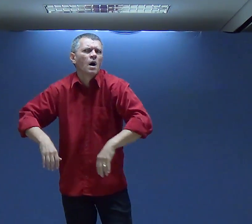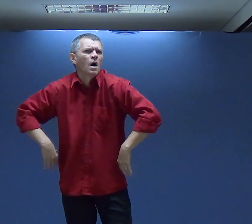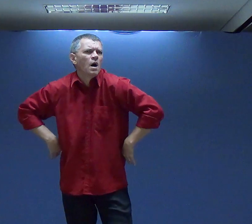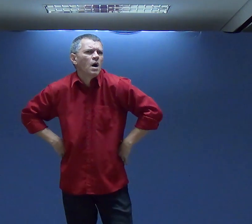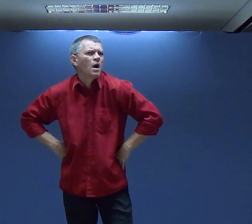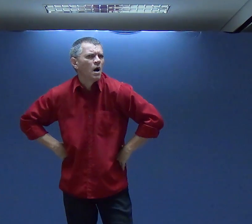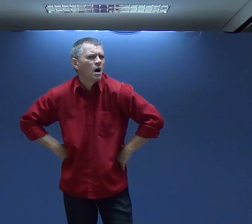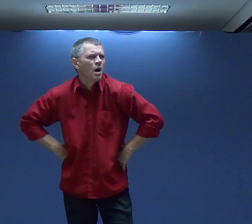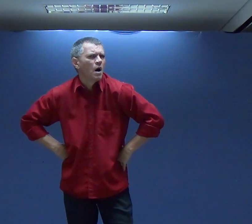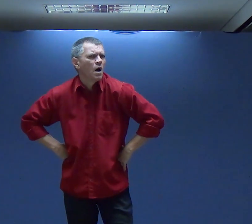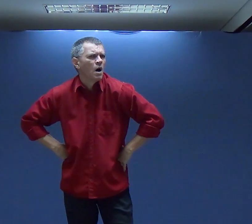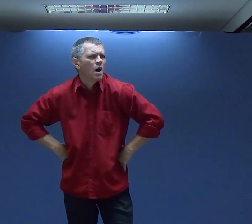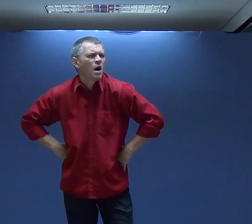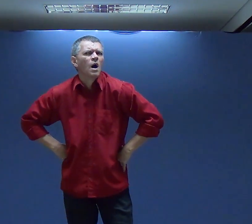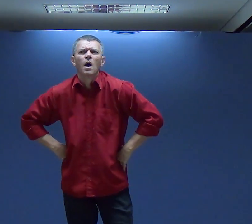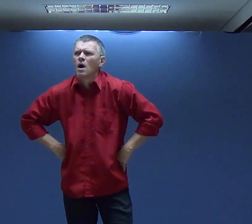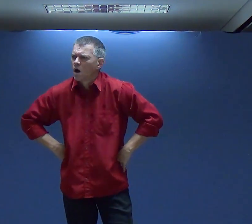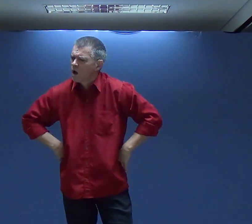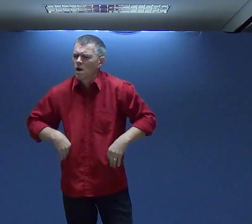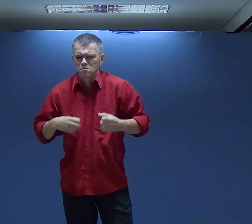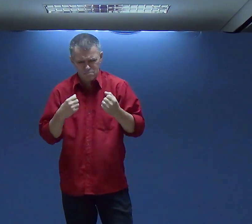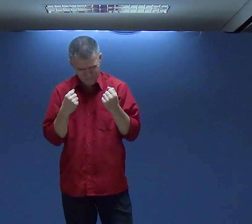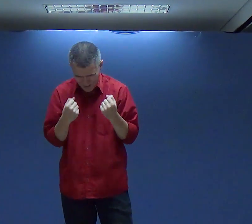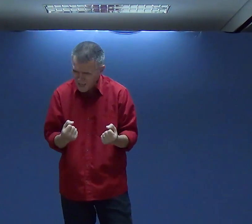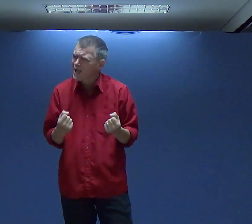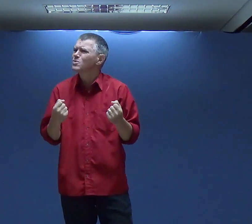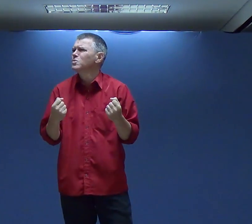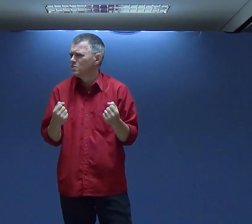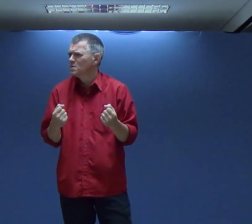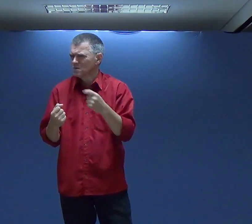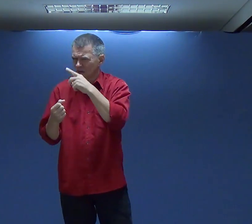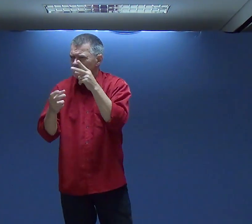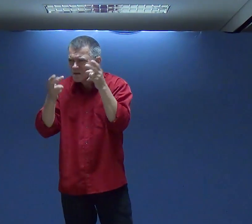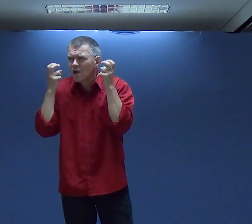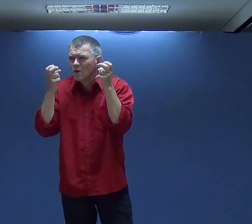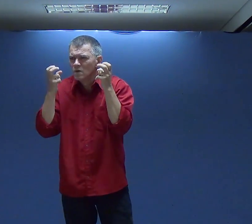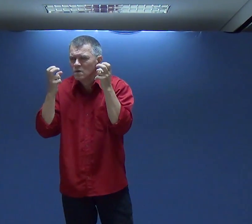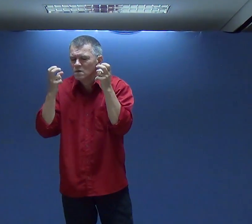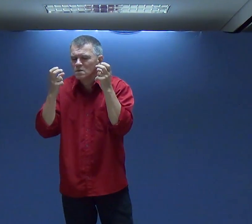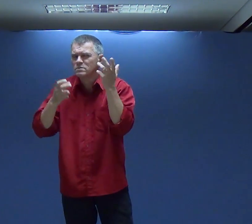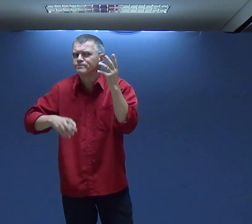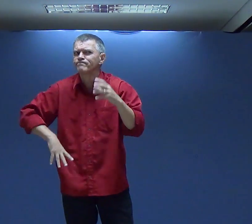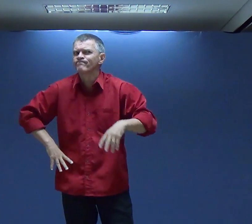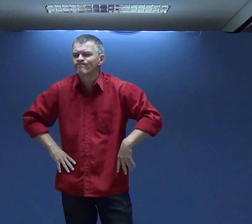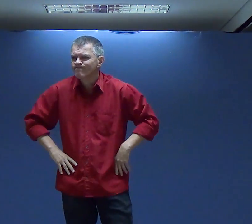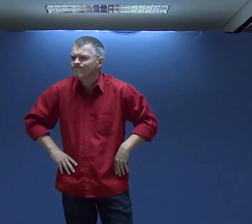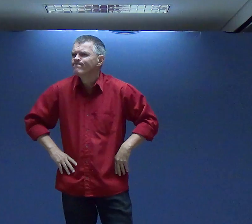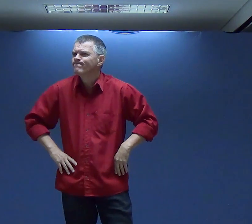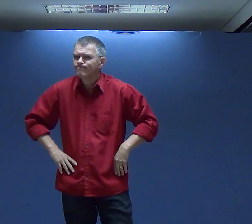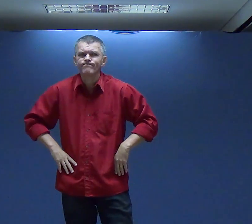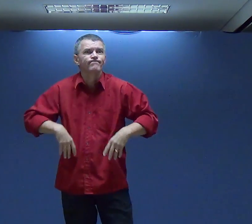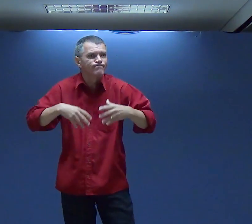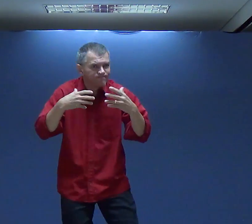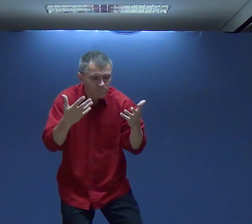Restaurações Ele não quer Que o perdão Acontece Mas isso é algo pesado Você consegue perceber